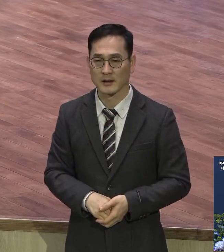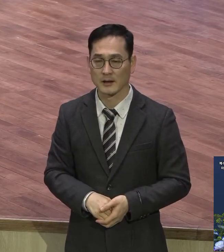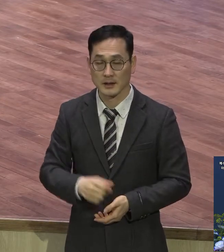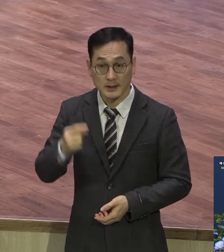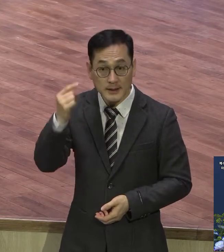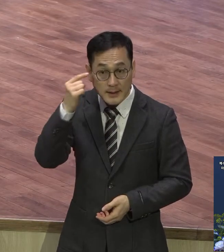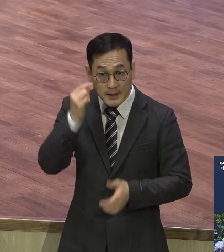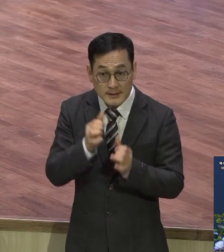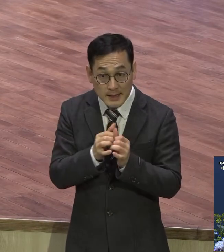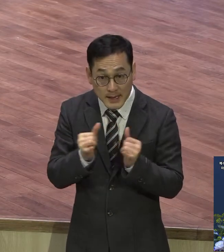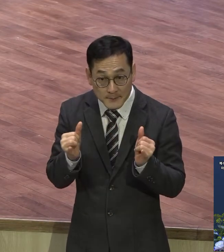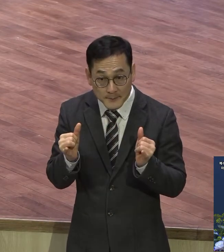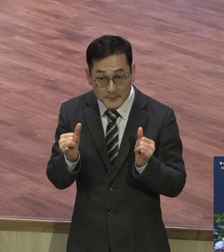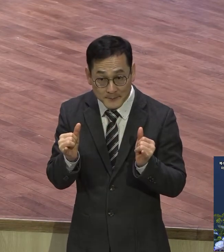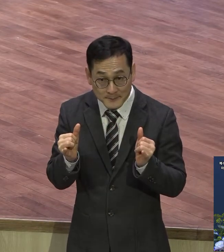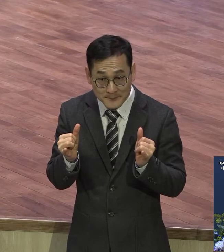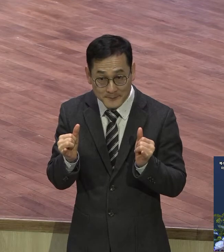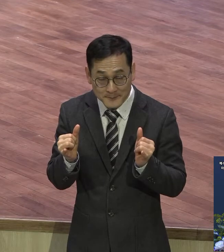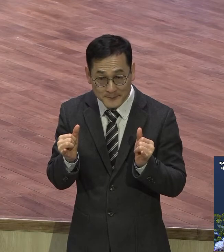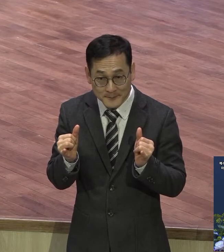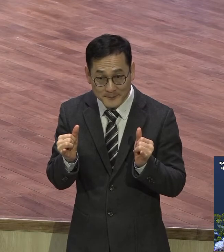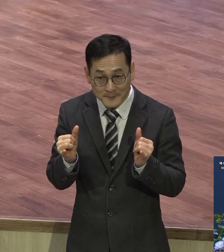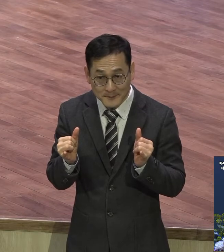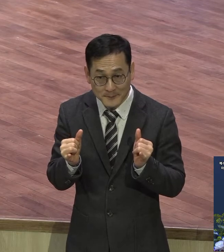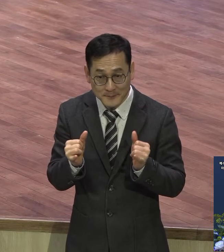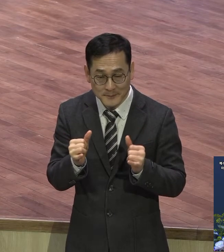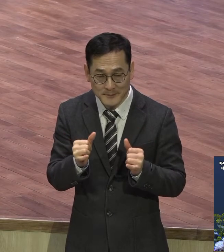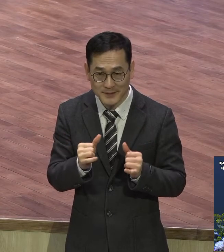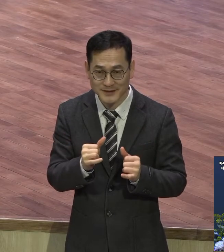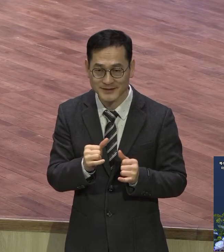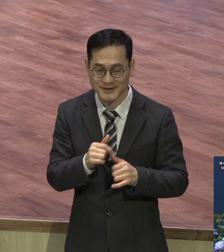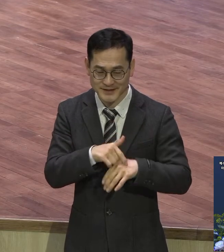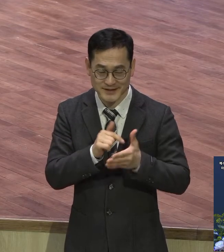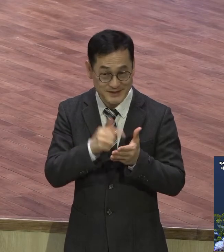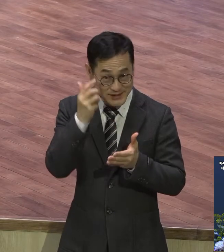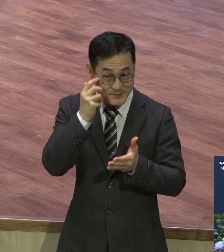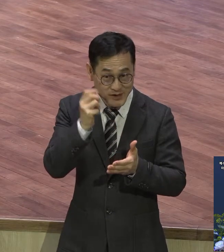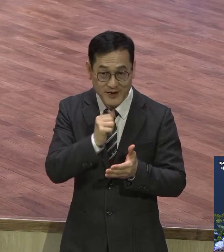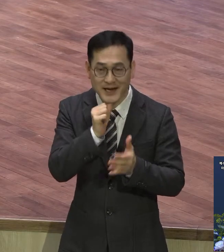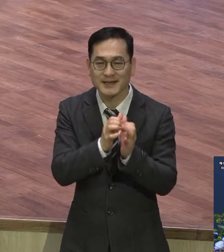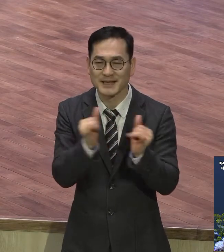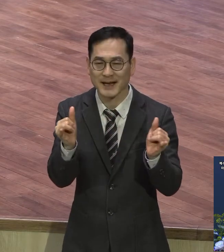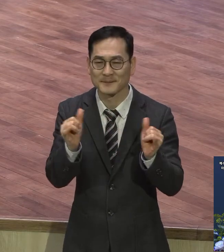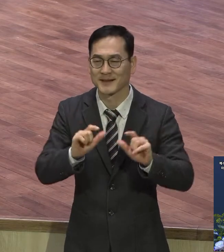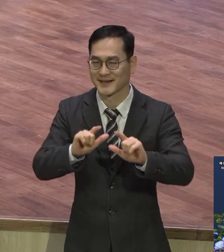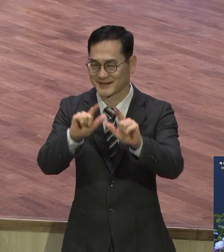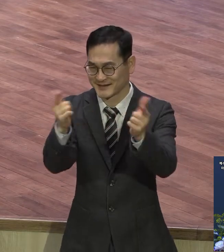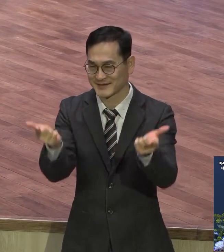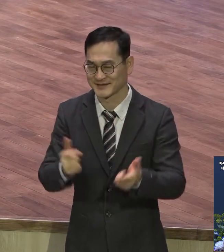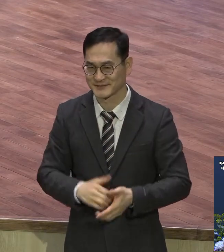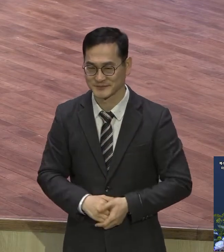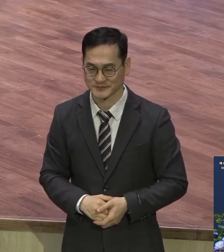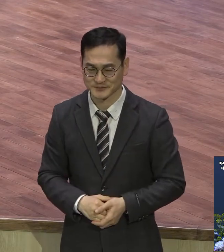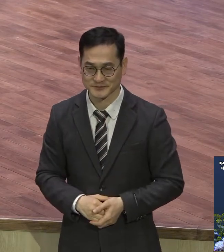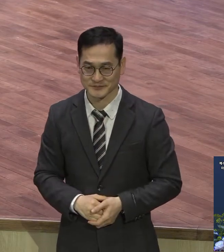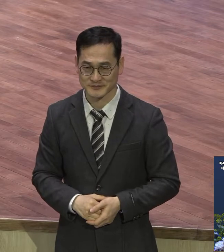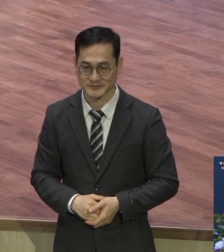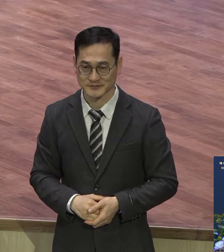분들도 있을 거예요. 그런 분들은 신명이 가난한 자가 아니에요. 신명 가난한 자들은요. 예배를 지금